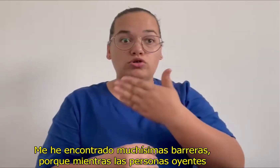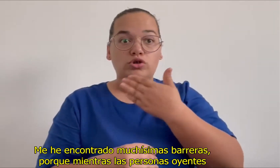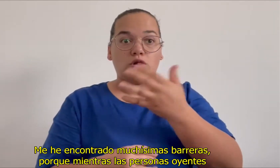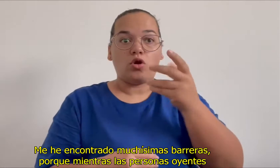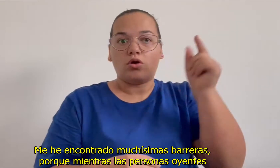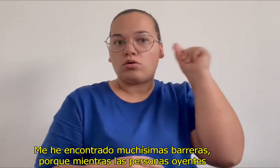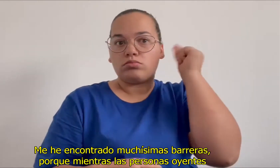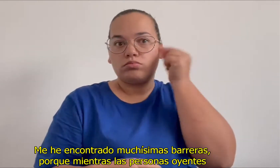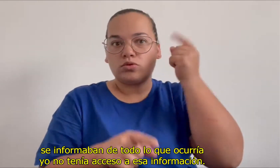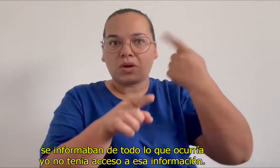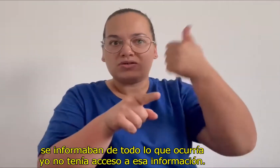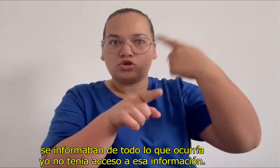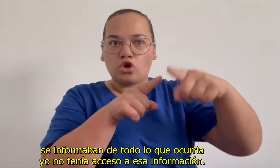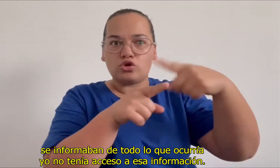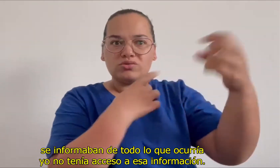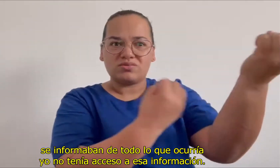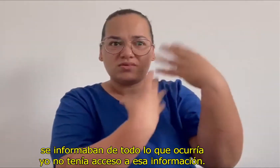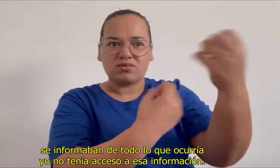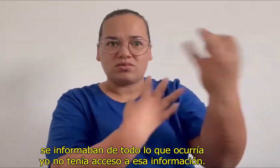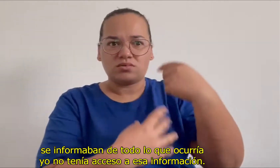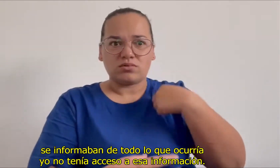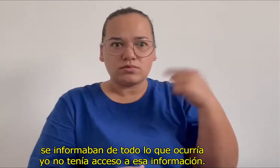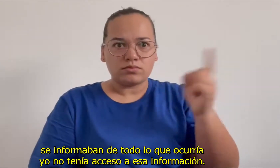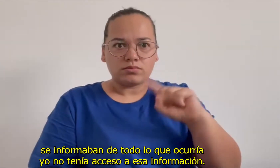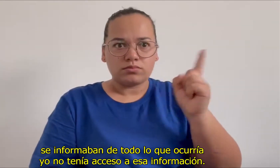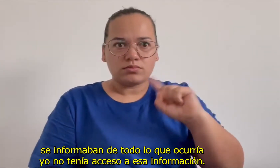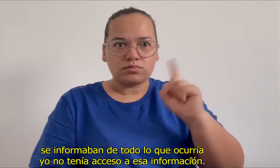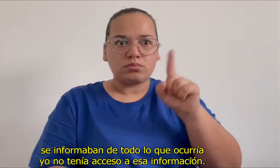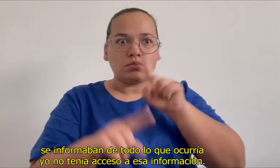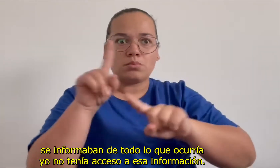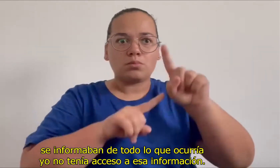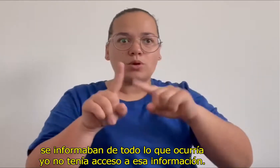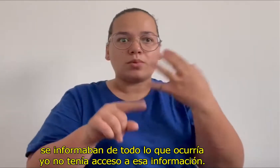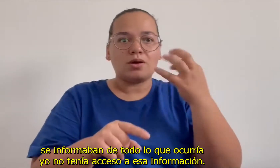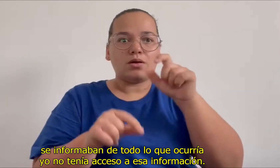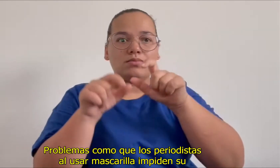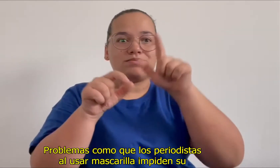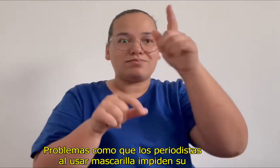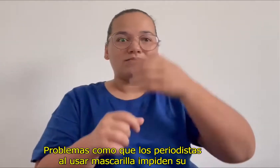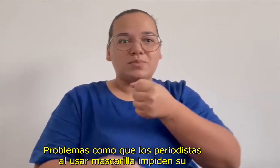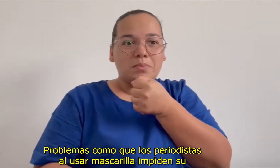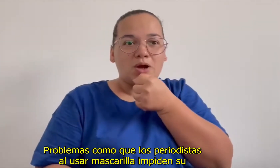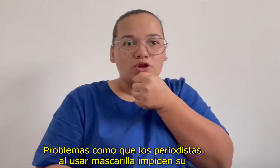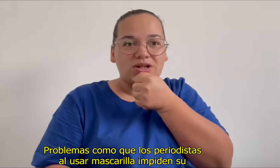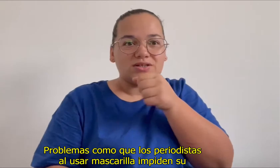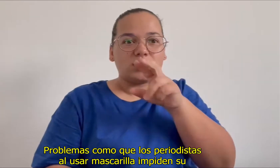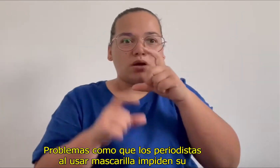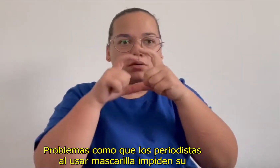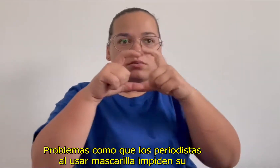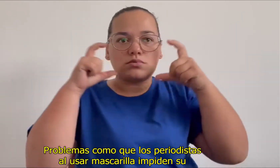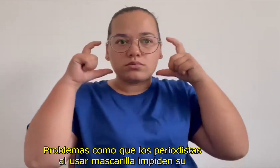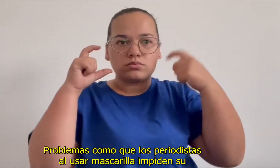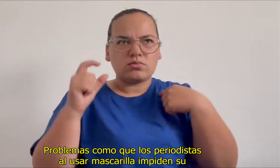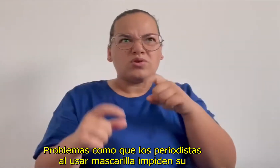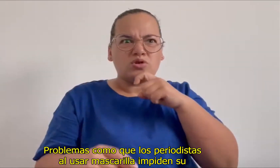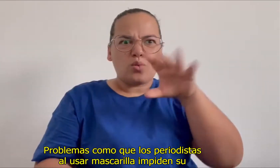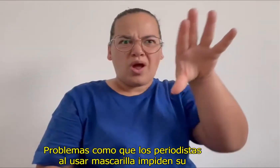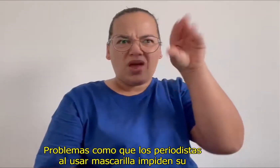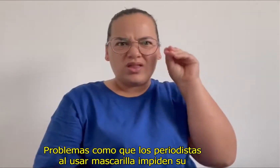oyentes se informaban de todo lo que ocurría, yo no tenía acceso a esa información. Problemas como que los periodistas, al usar mascarillas, impiden su